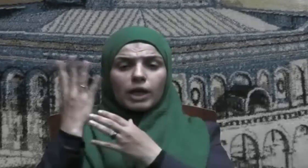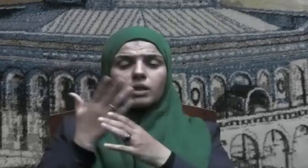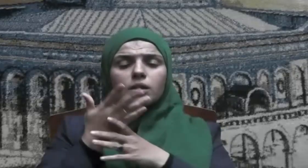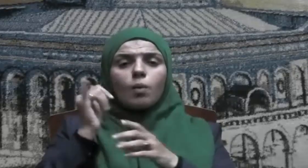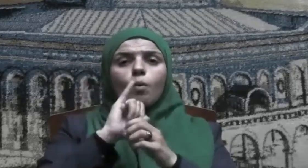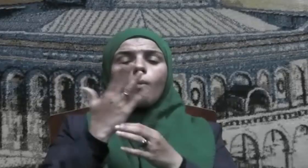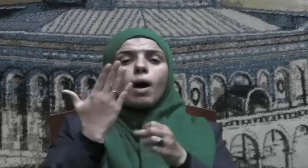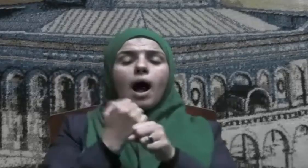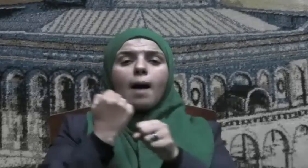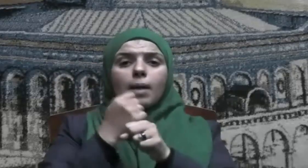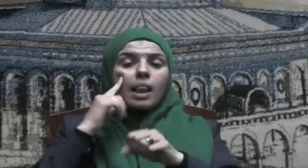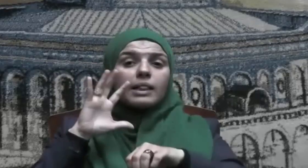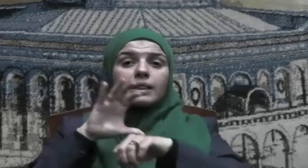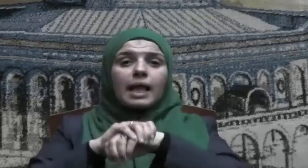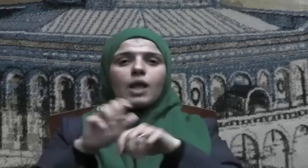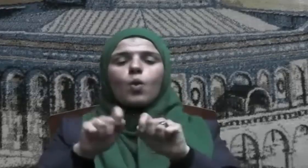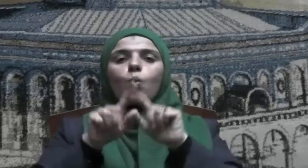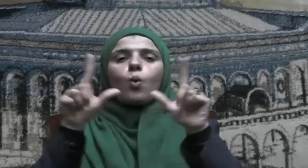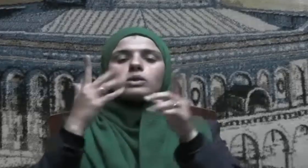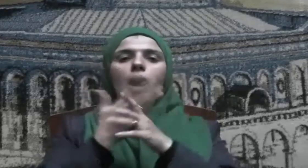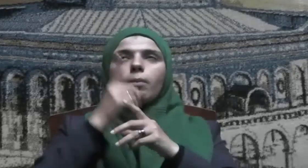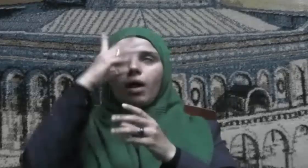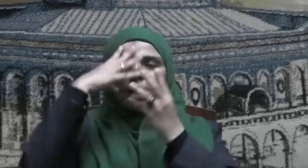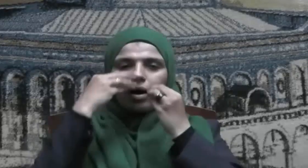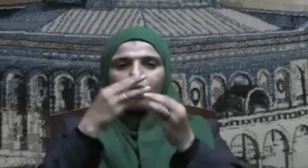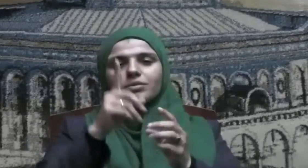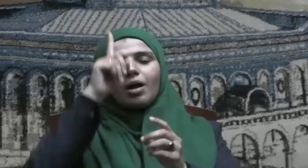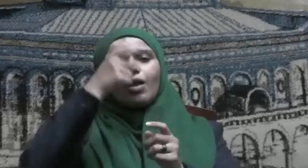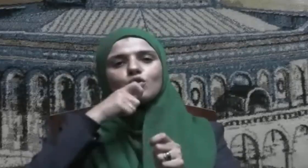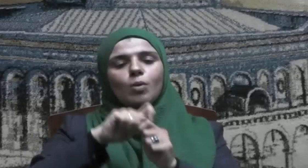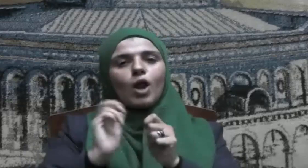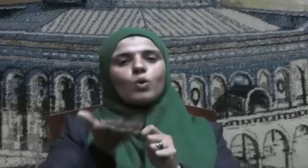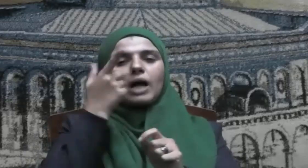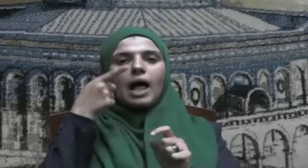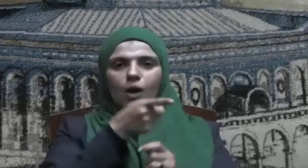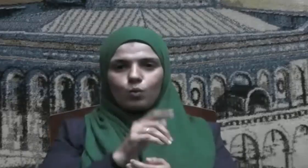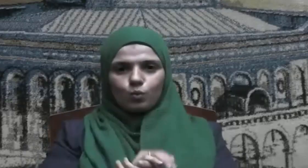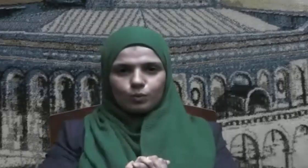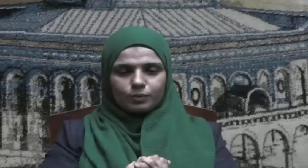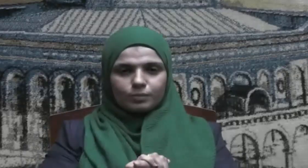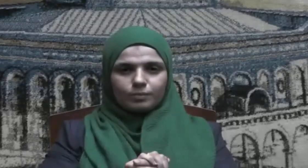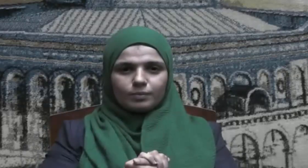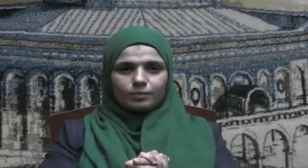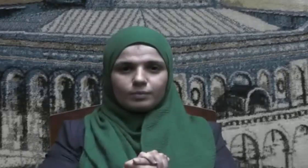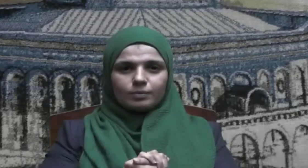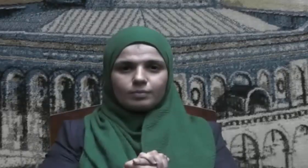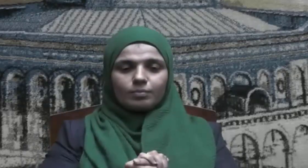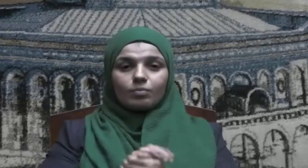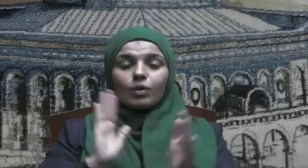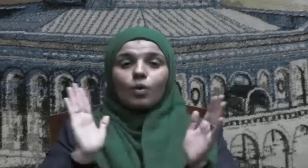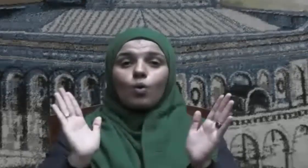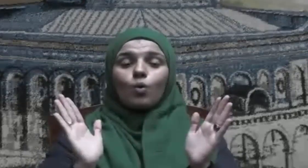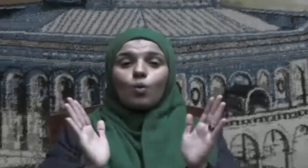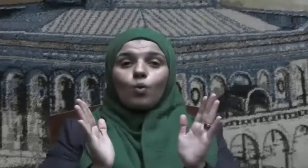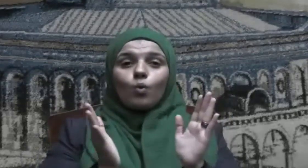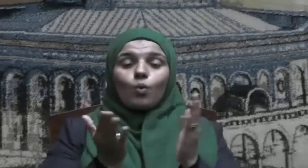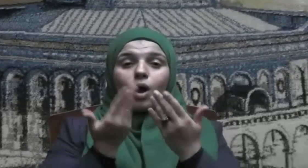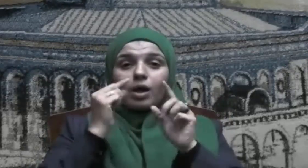أدني دليل على رب الله عز وجل عنه وأي درجة أسمى من هذه